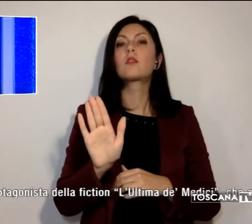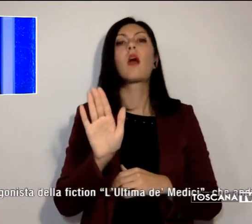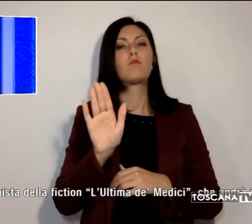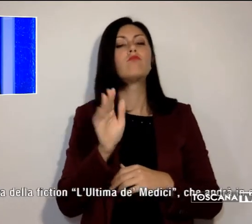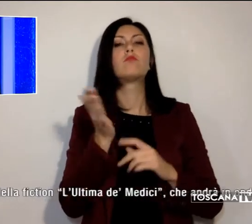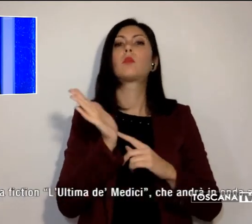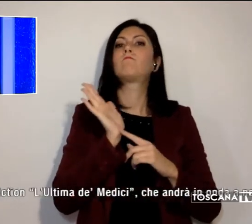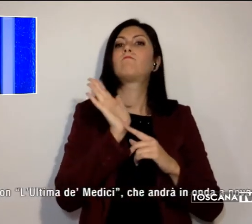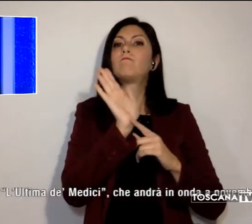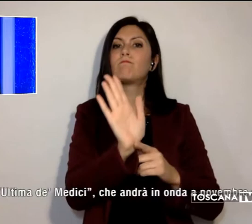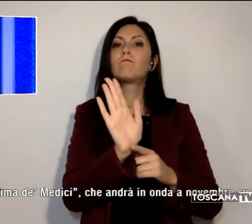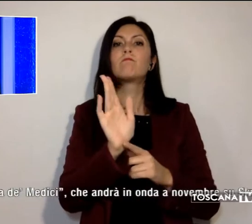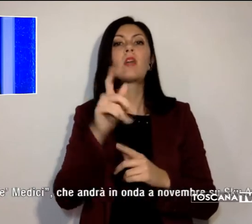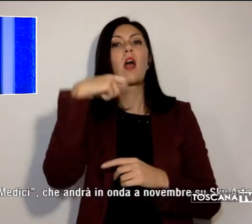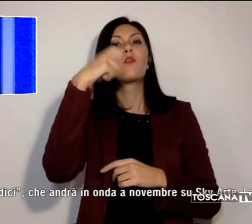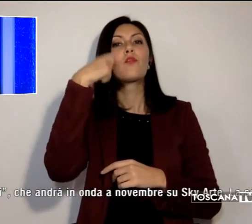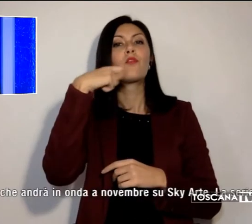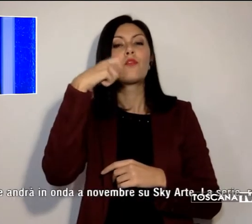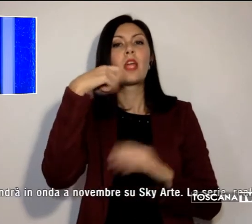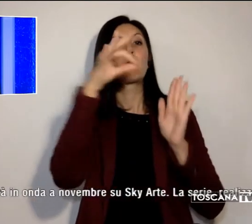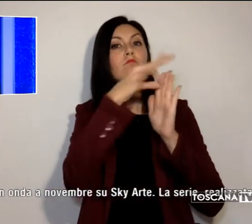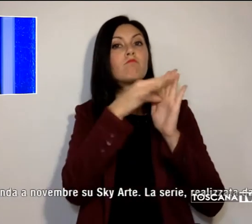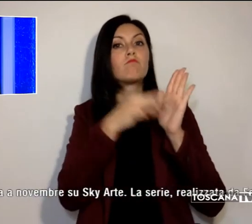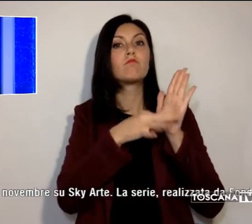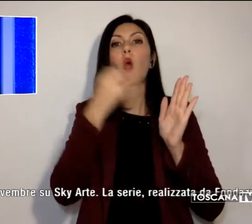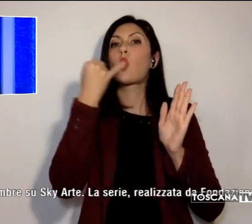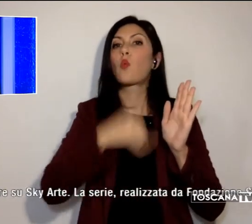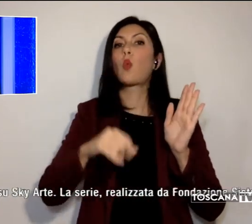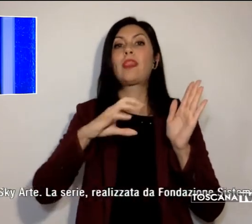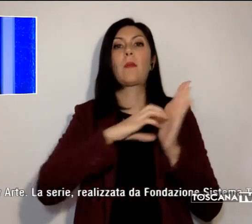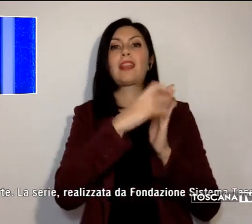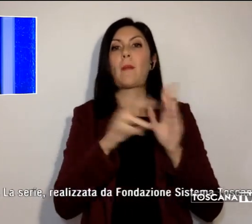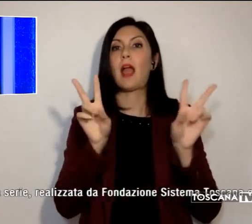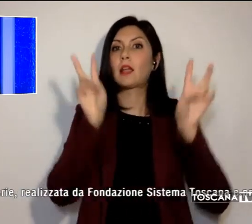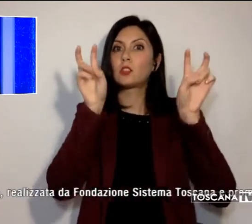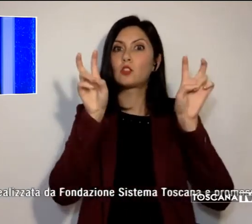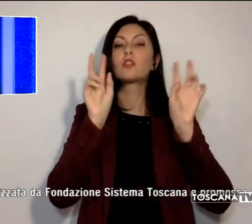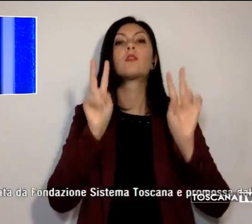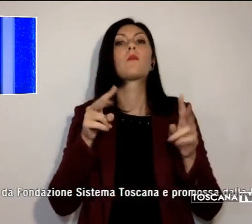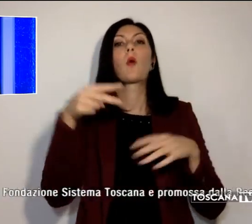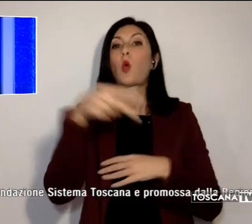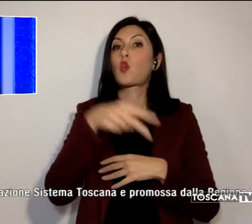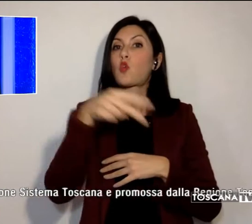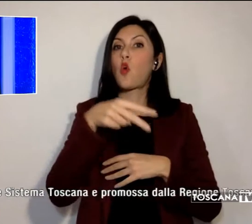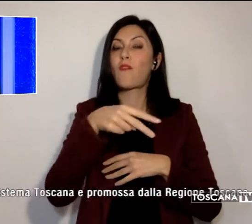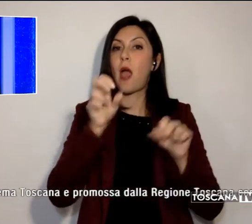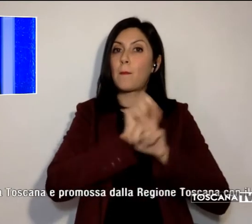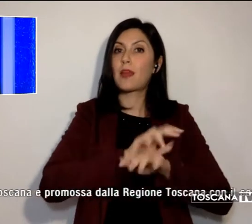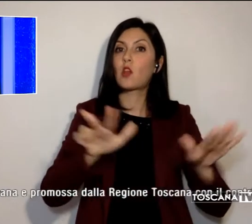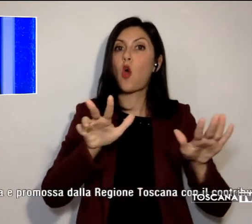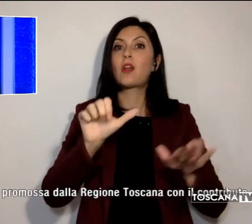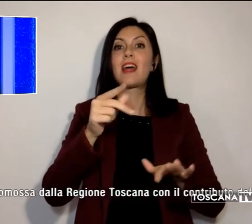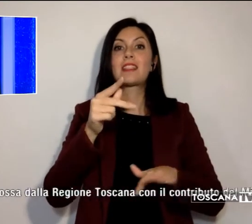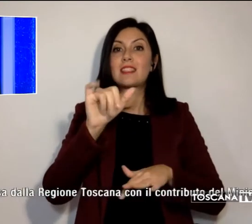L'Ultima dei Medici, che andrà in onda a novembre su SkyArte. La serie,